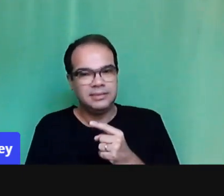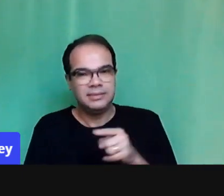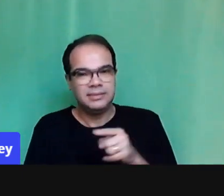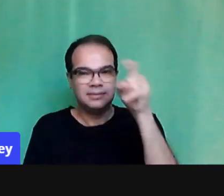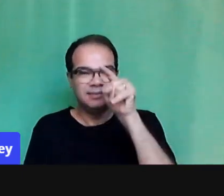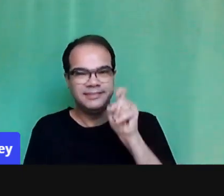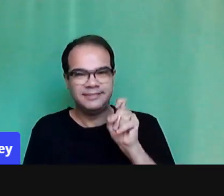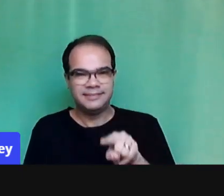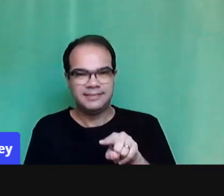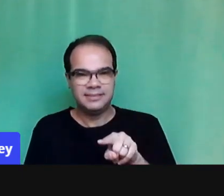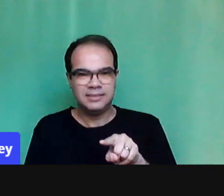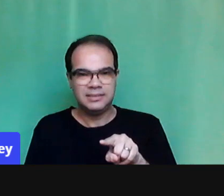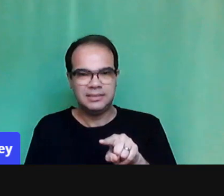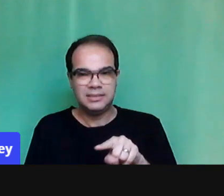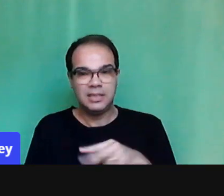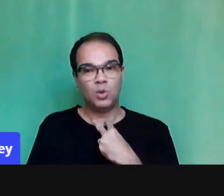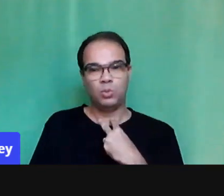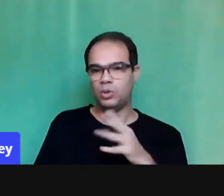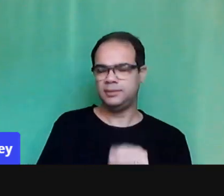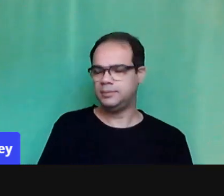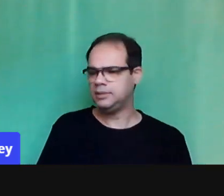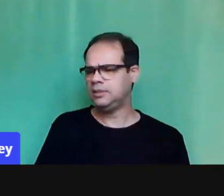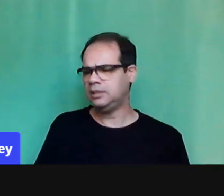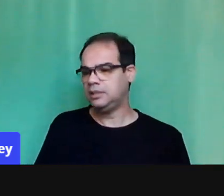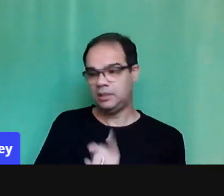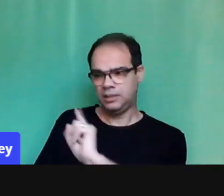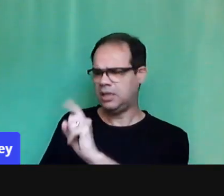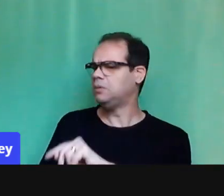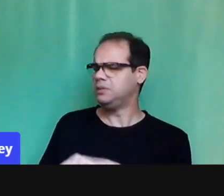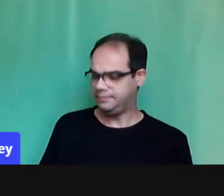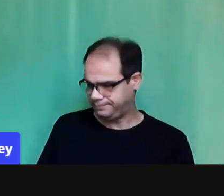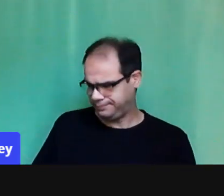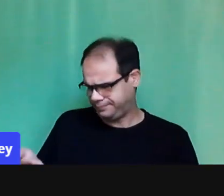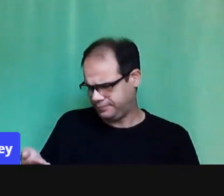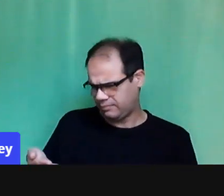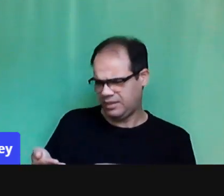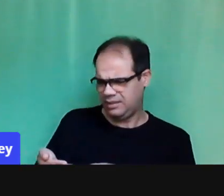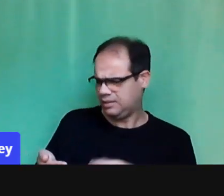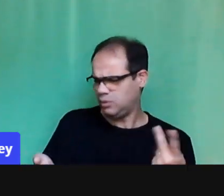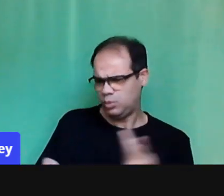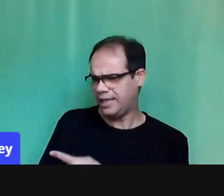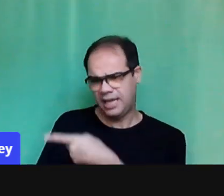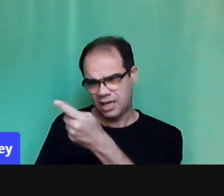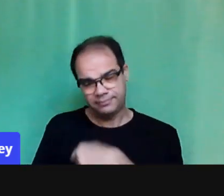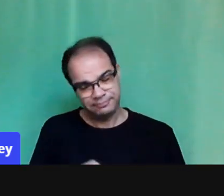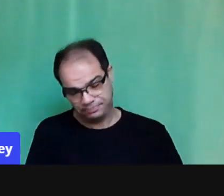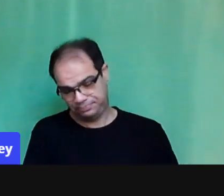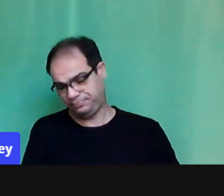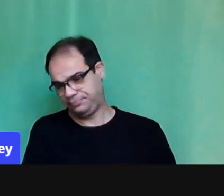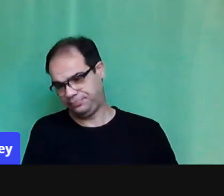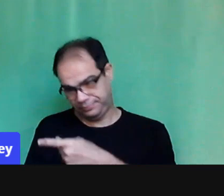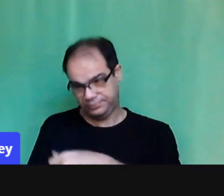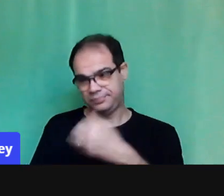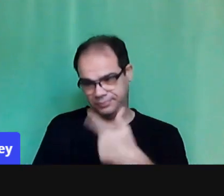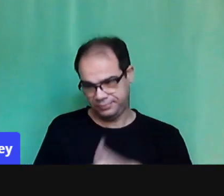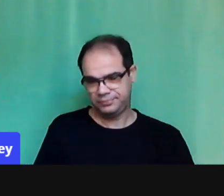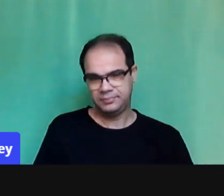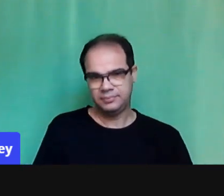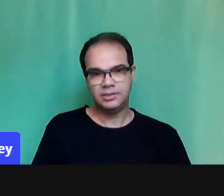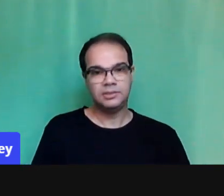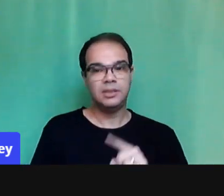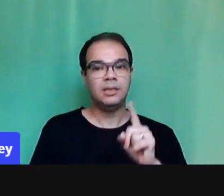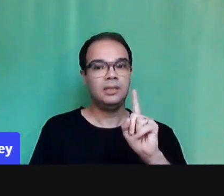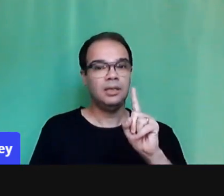se é aterrado, vou corrigir. Pera, calma, espera, né? Vamos olhar o que você fez, vamos tentar entender